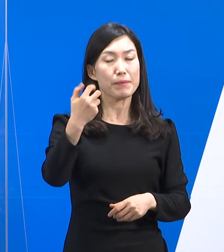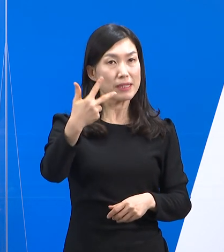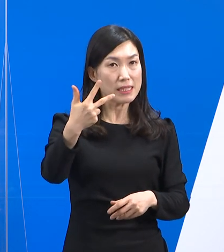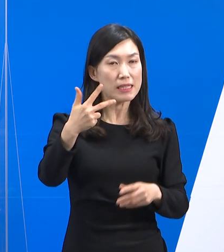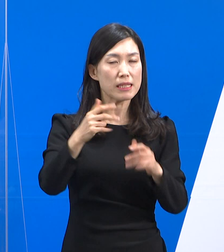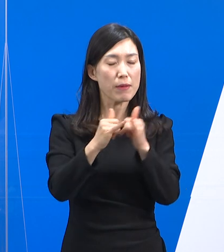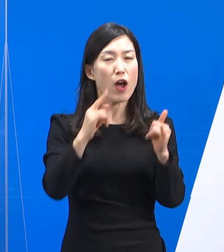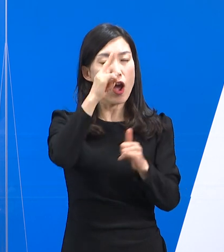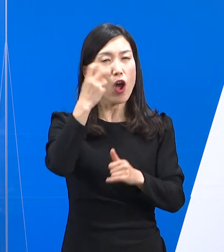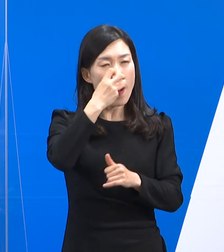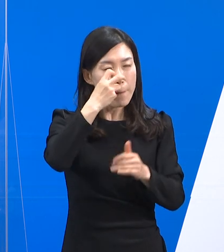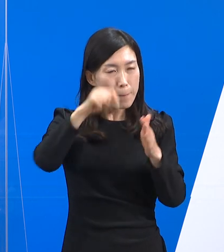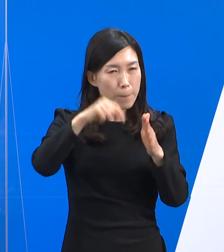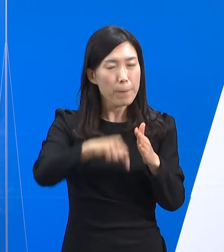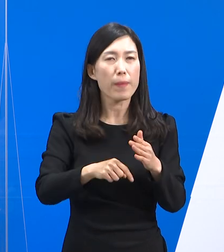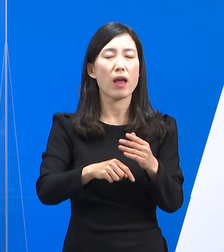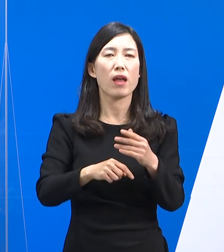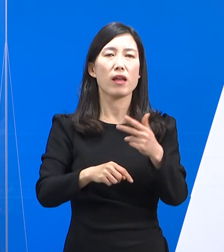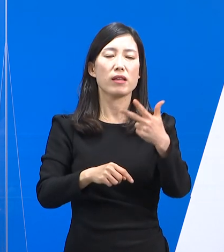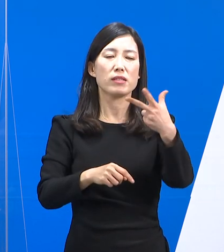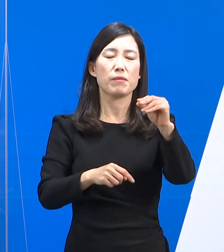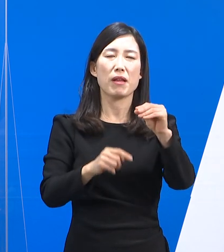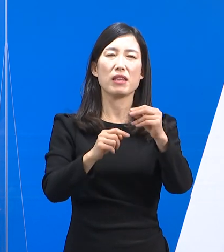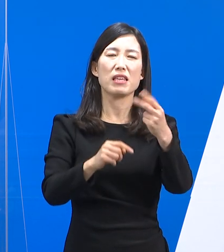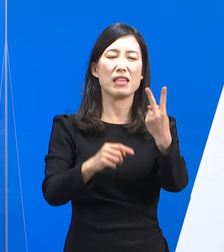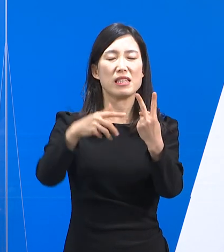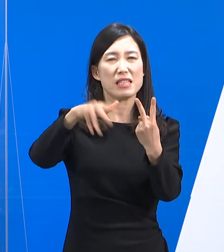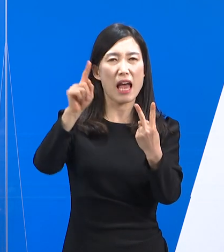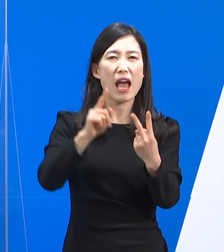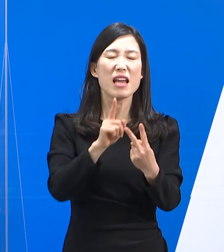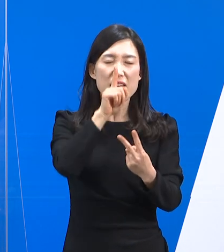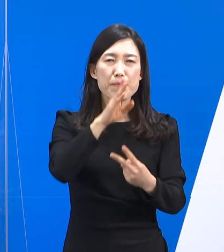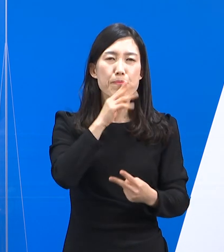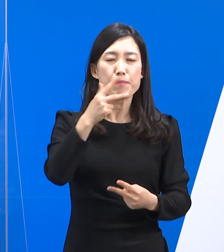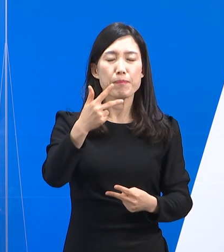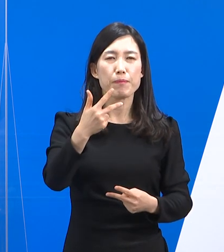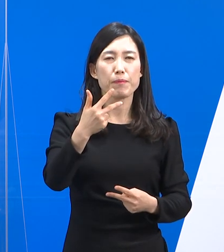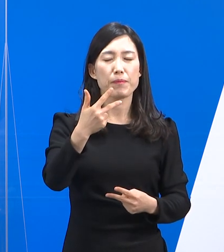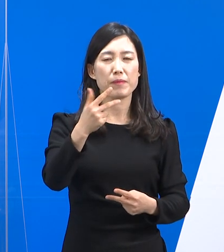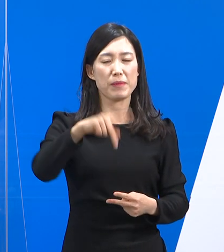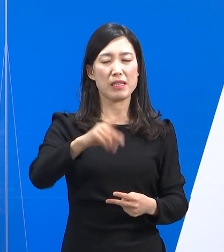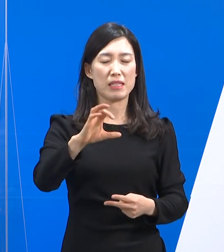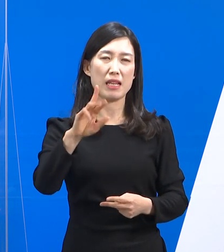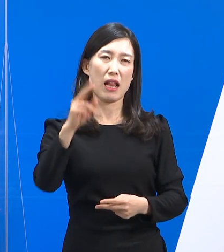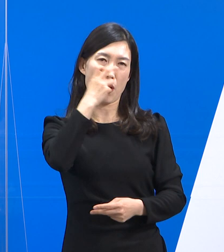700건의 2차 PCR검사를 진행하여 이중 67.8%인